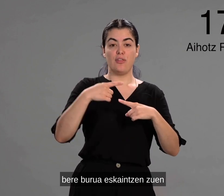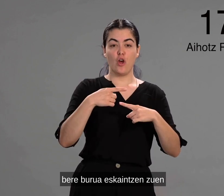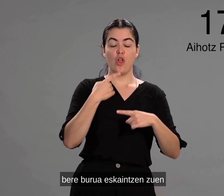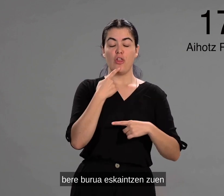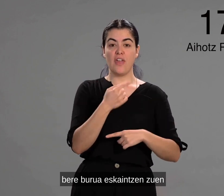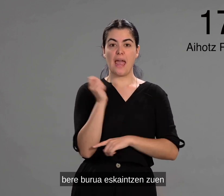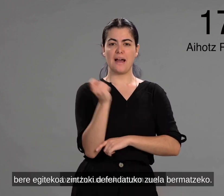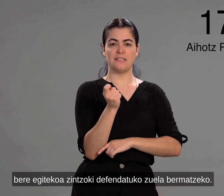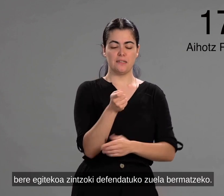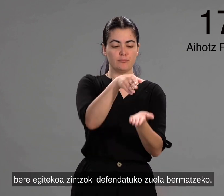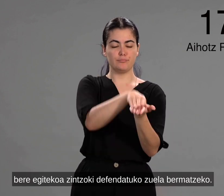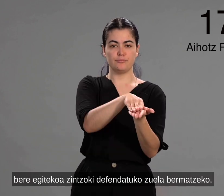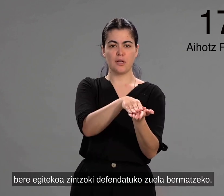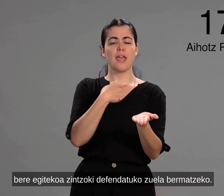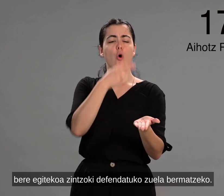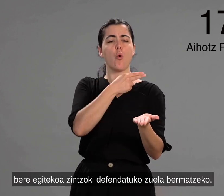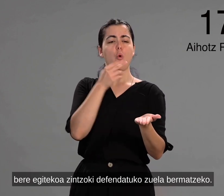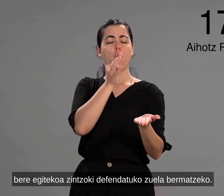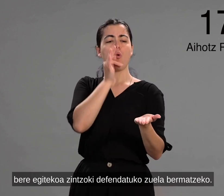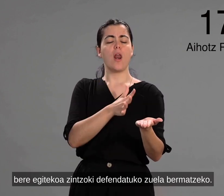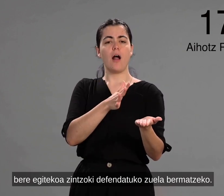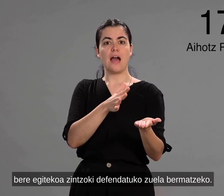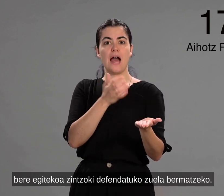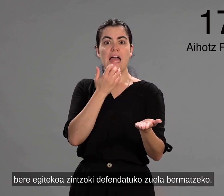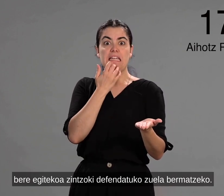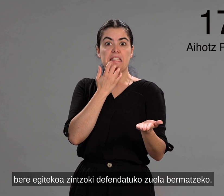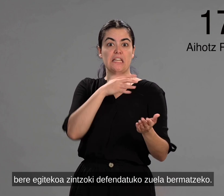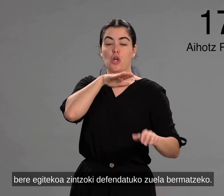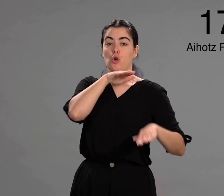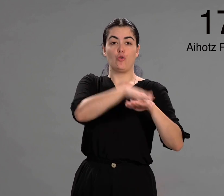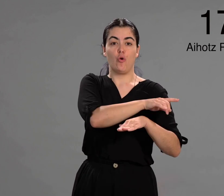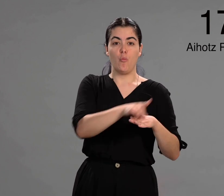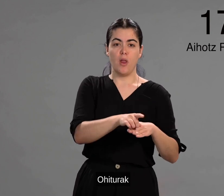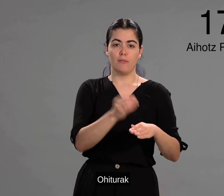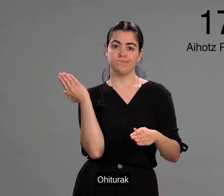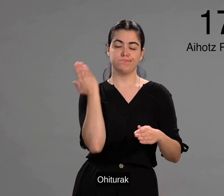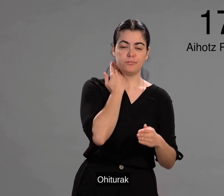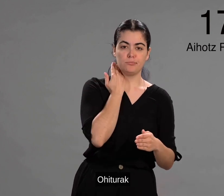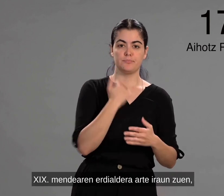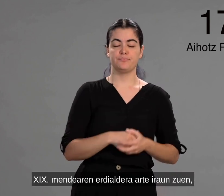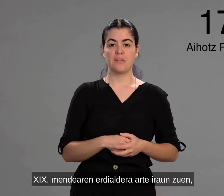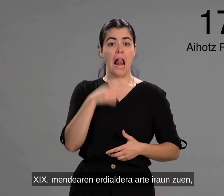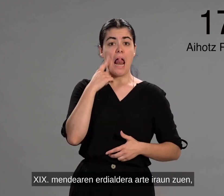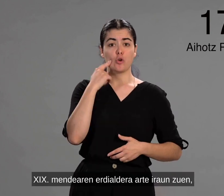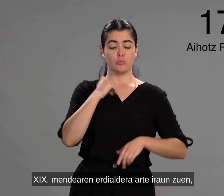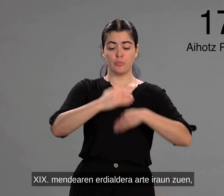eskaintzen zuen, bere egitekoa zintzoki defendatuko zuela bermatzeko. Oiturak, emeretzigarren mendearen